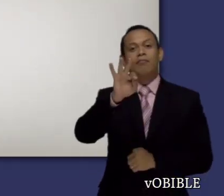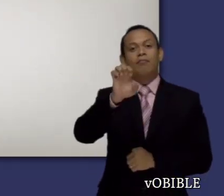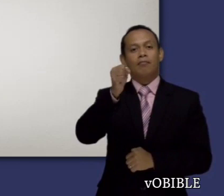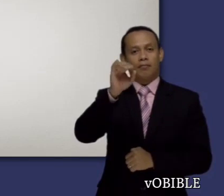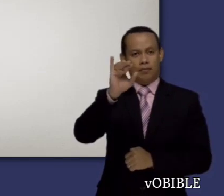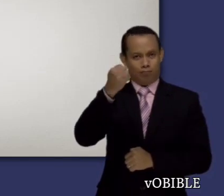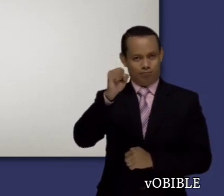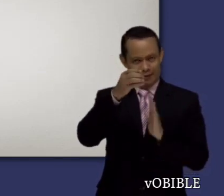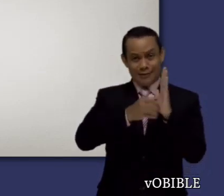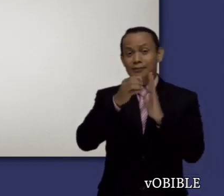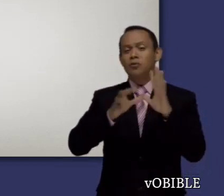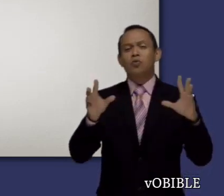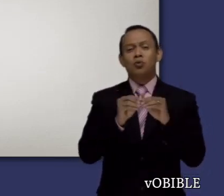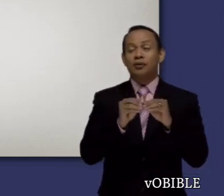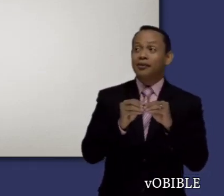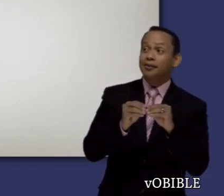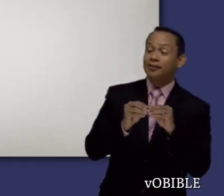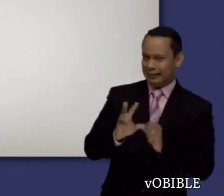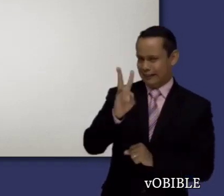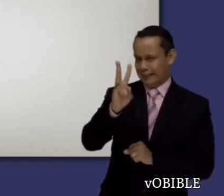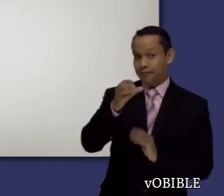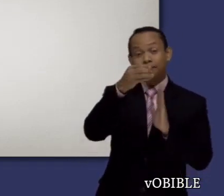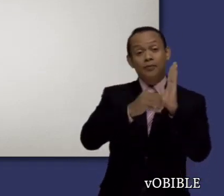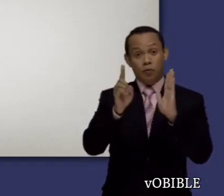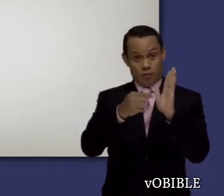La carta a los Efesios tiene seis capítulos.